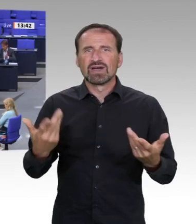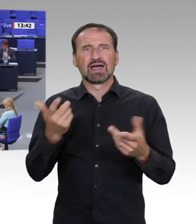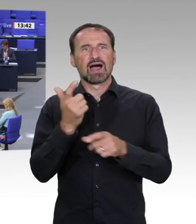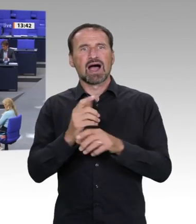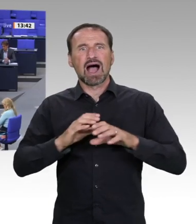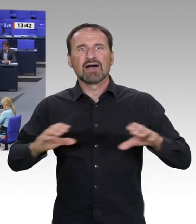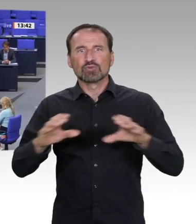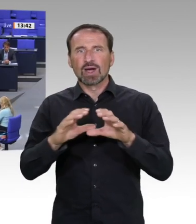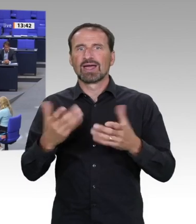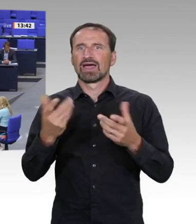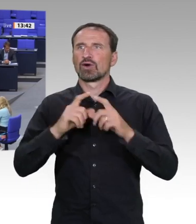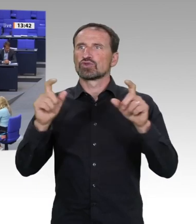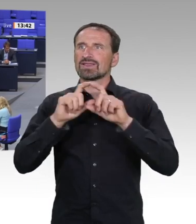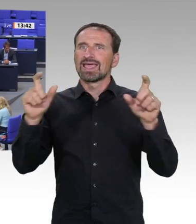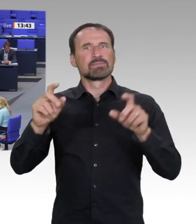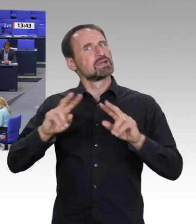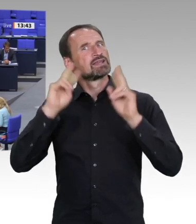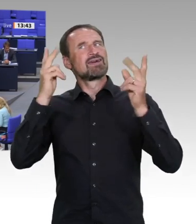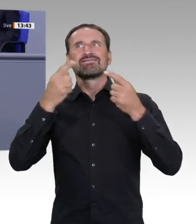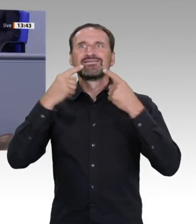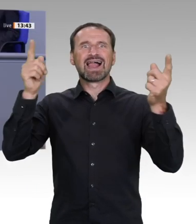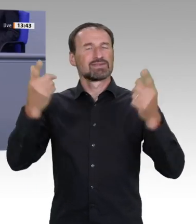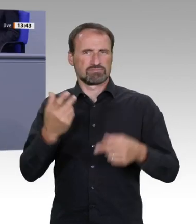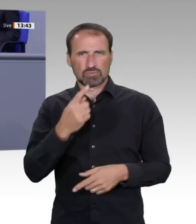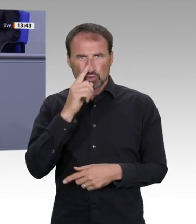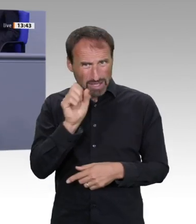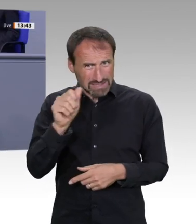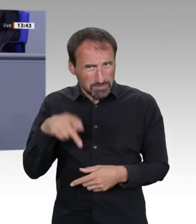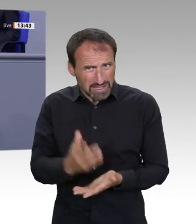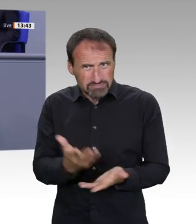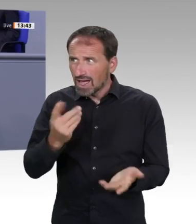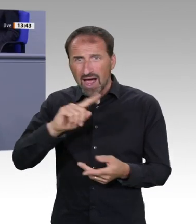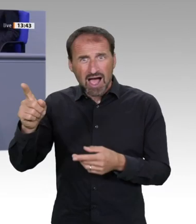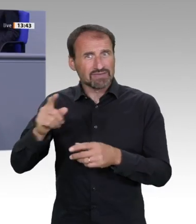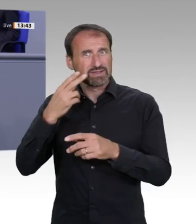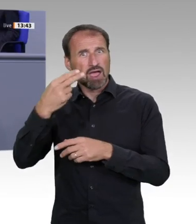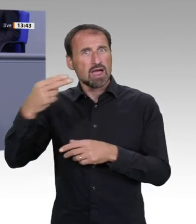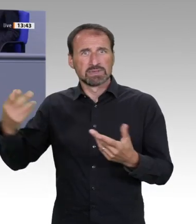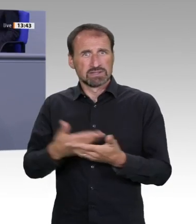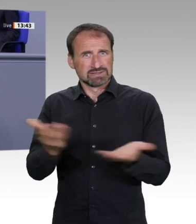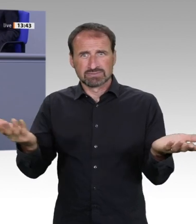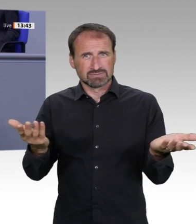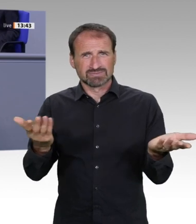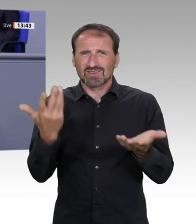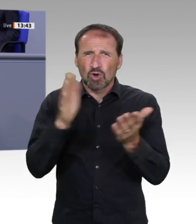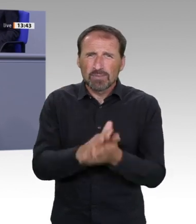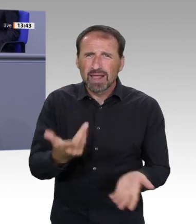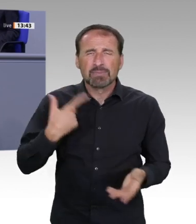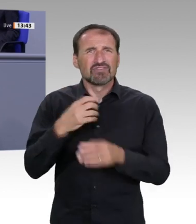nationalen Kraftanstrengung in Sachen künstliche Intelligenz, die deutlich verstärkt werden muss, beantragt die AfD-Fraktion, einen